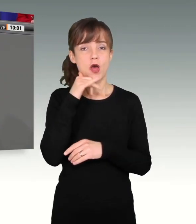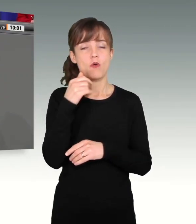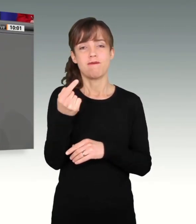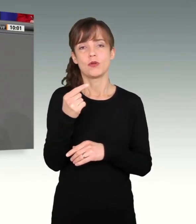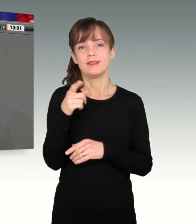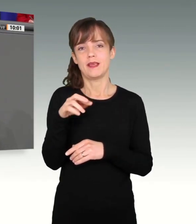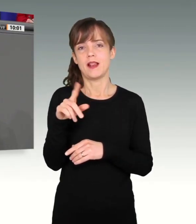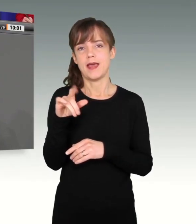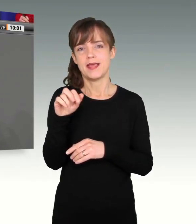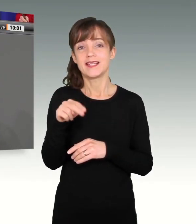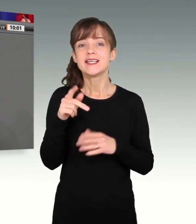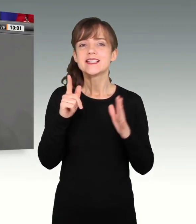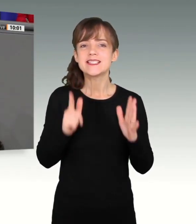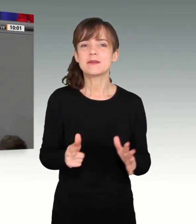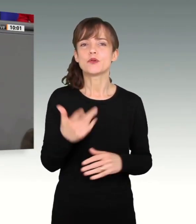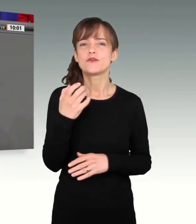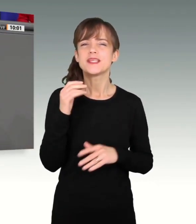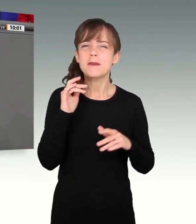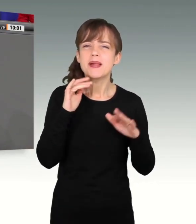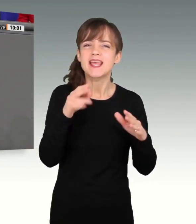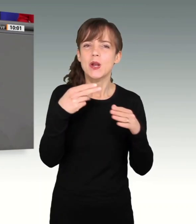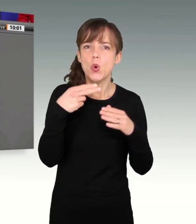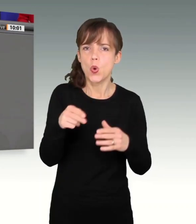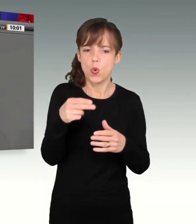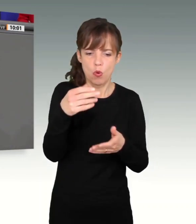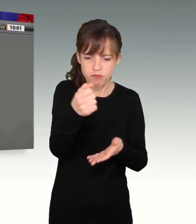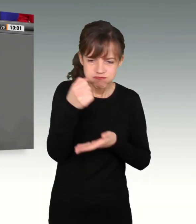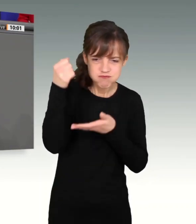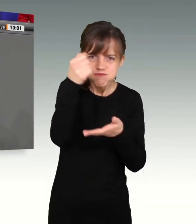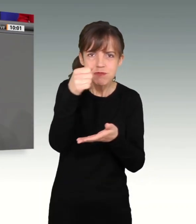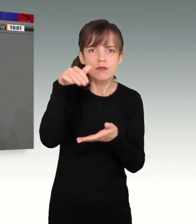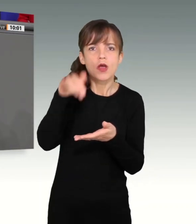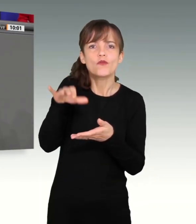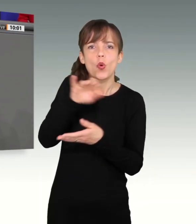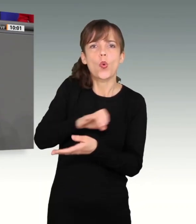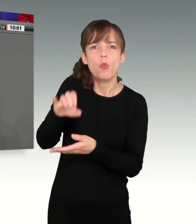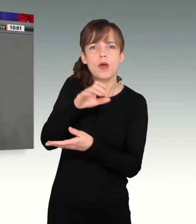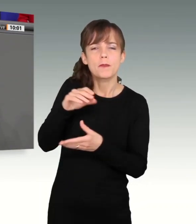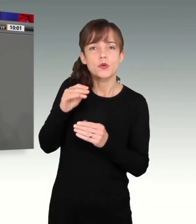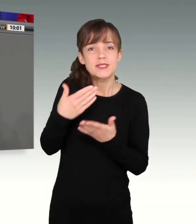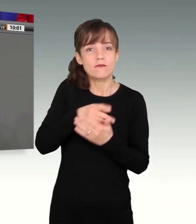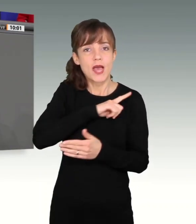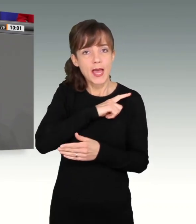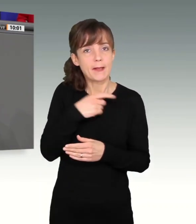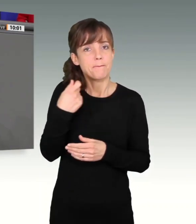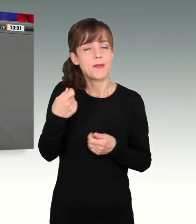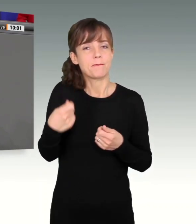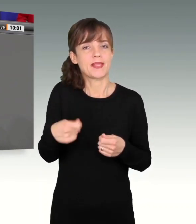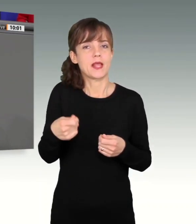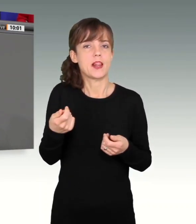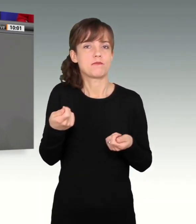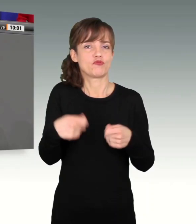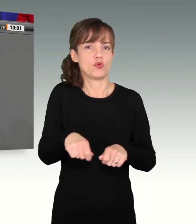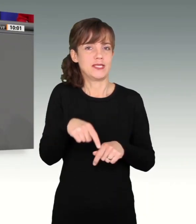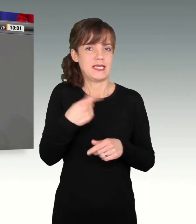Milliarden Euro verfügbar gemacht, in Europa einen Eigenmittelbeschluss hier im Deutschen Bundestag herbeigeführt. Warum